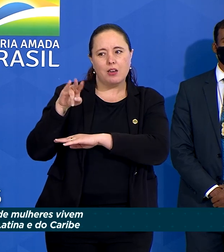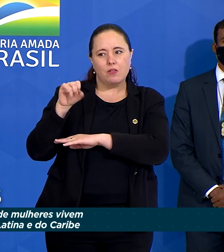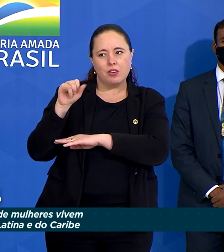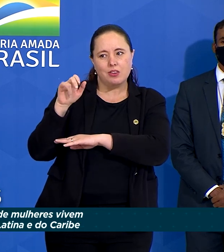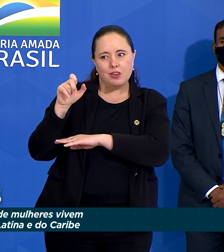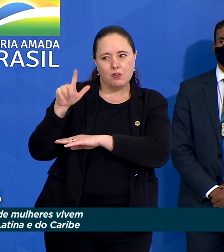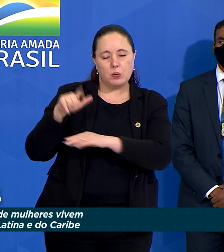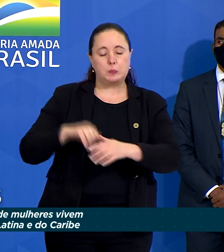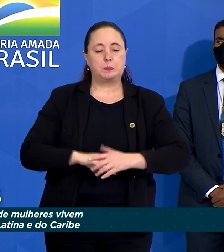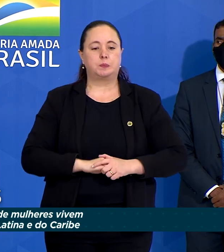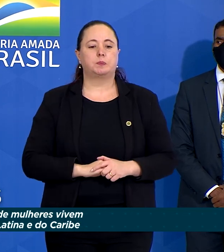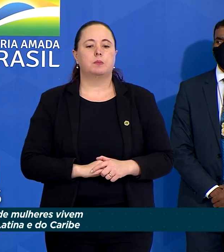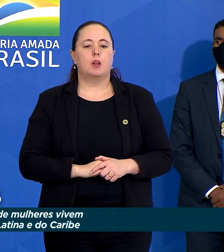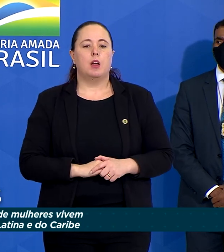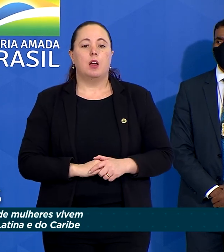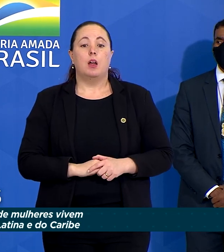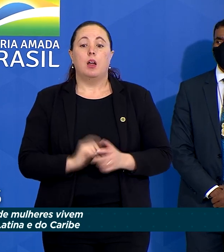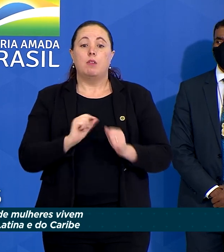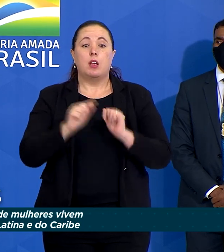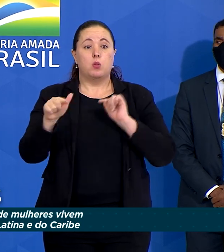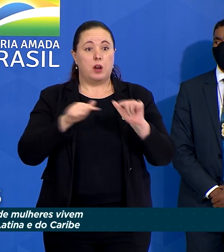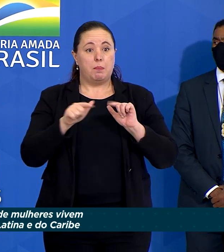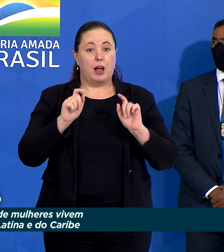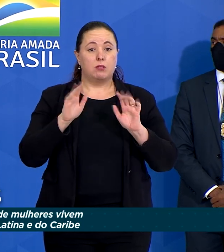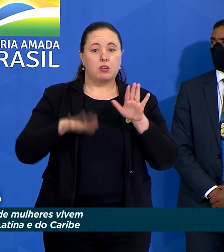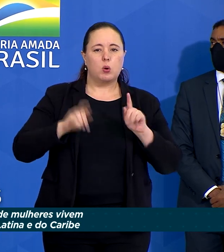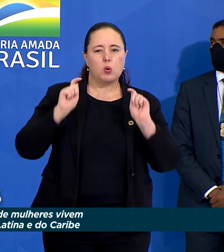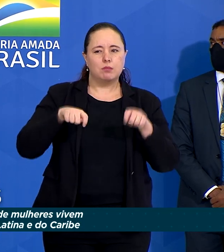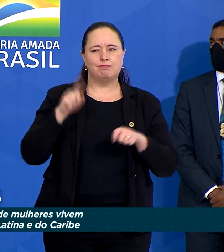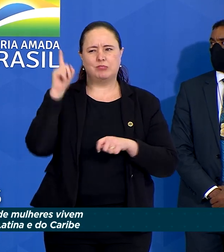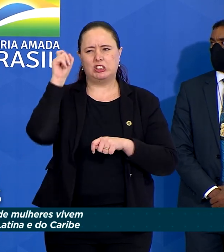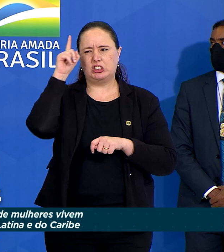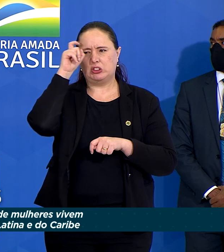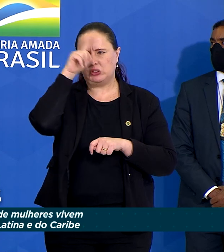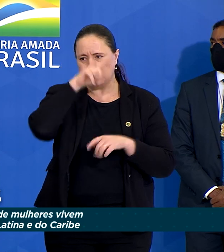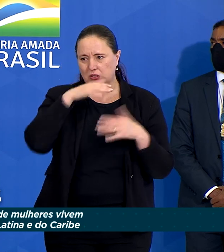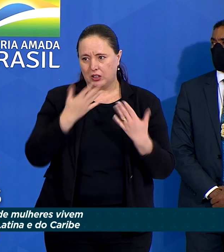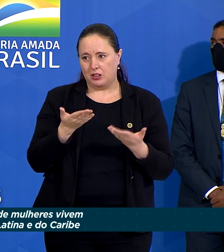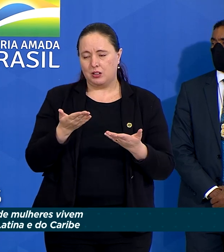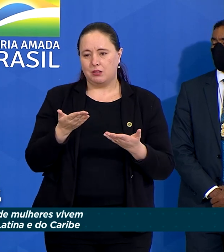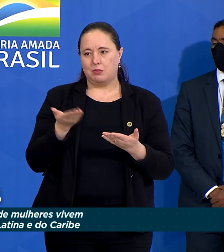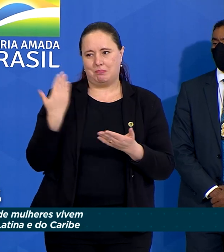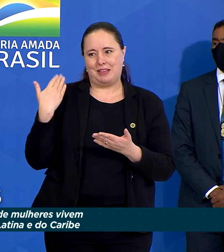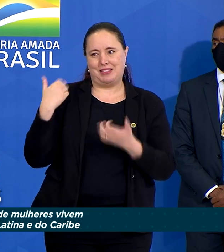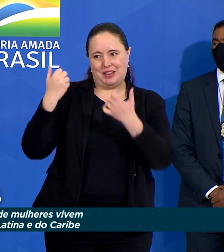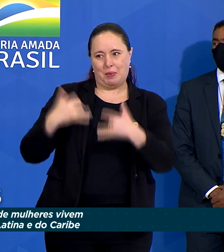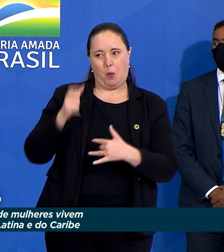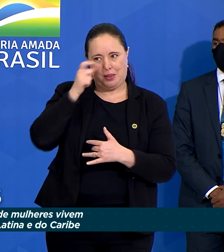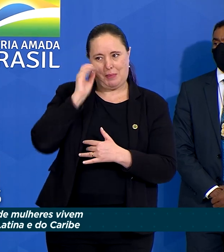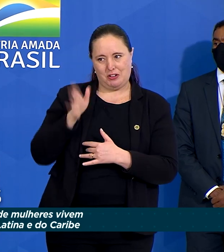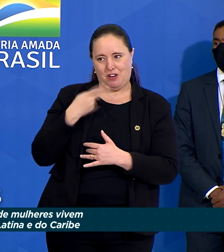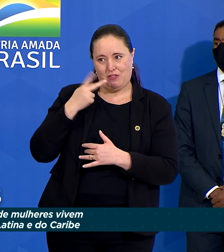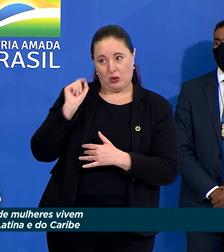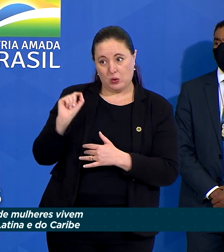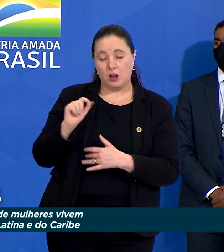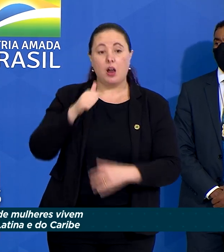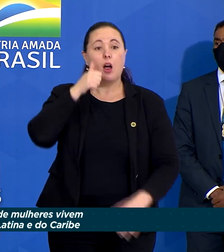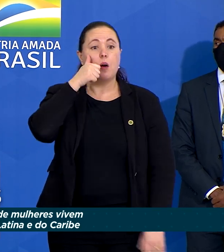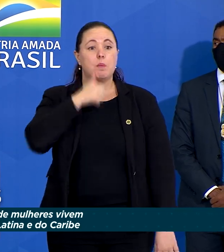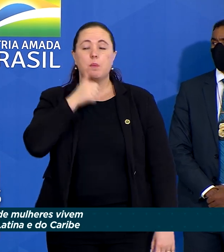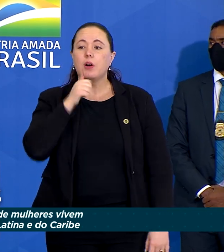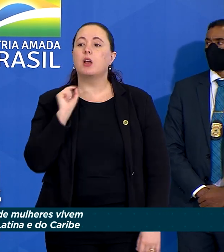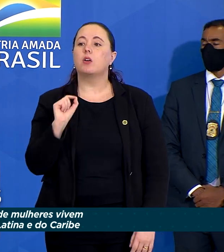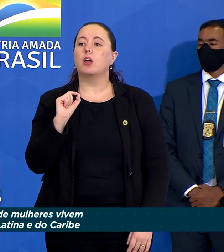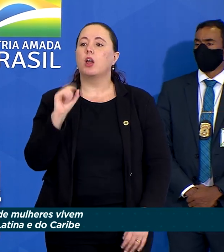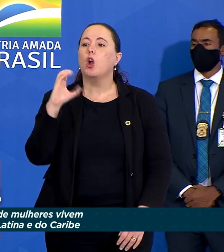e realizado em condições, às vezes, muito duras, como me disse agora há pouquinho a ministra Damares, as mulheres que